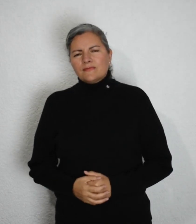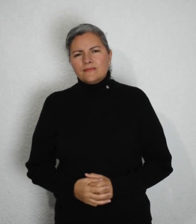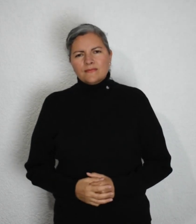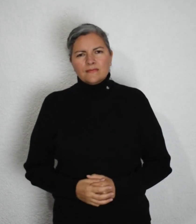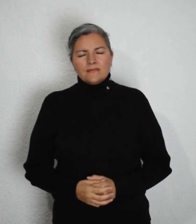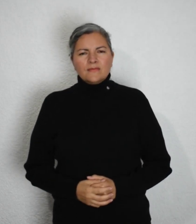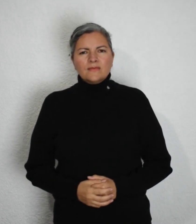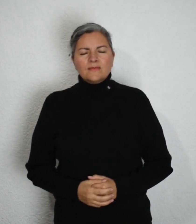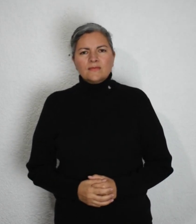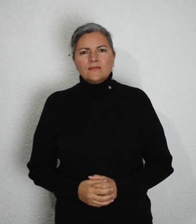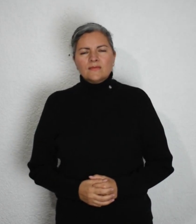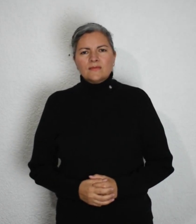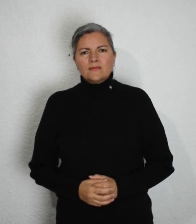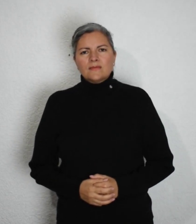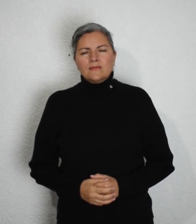Violencia sexual